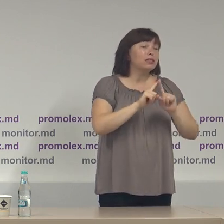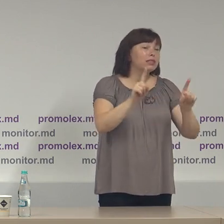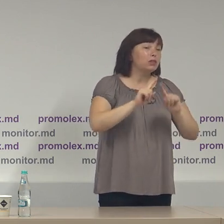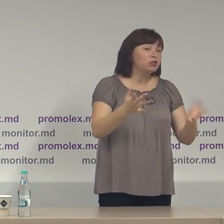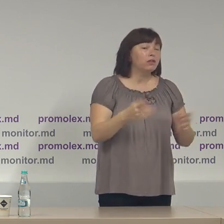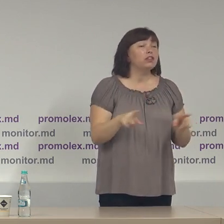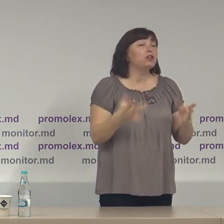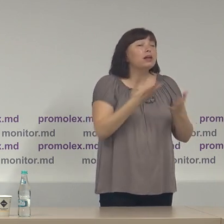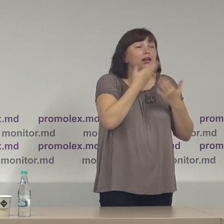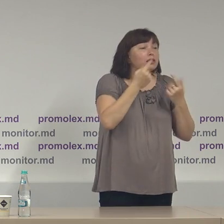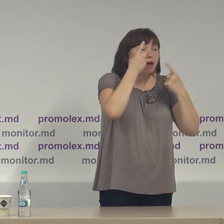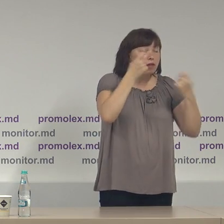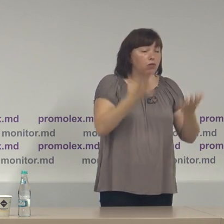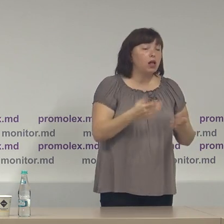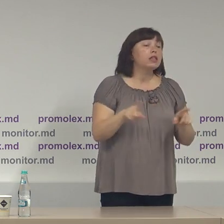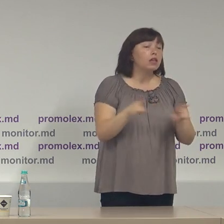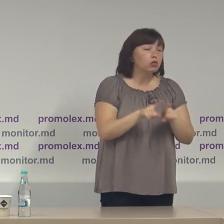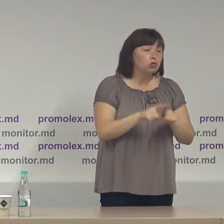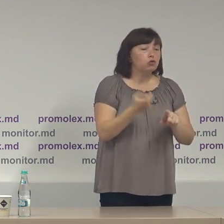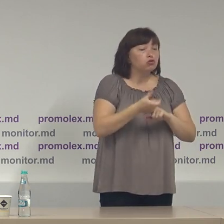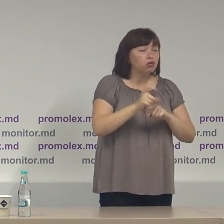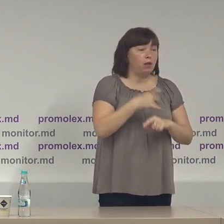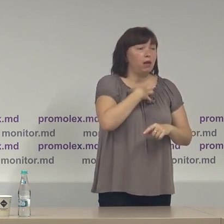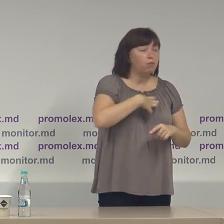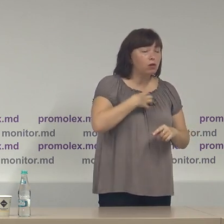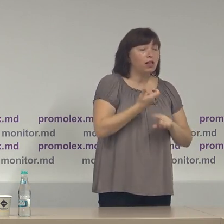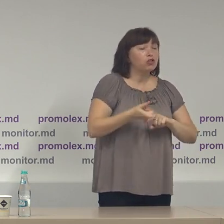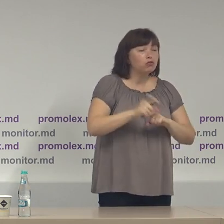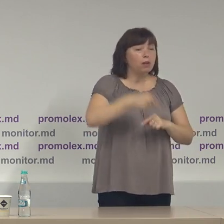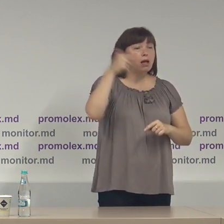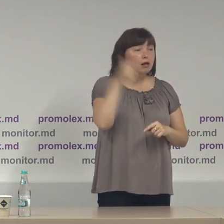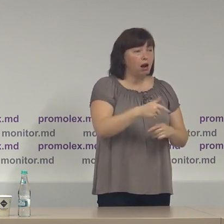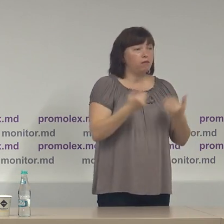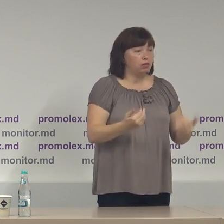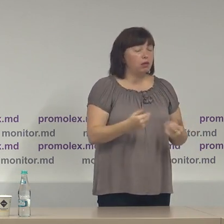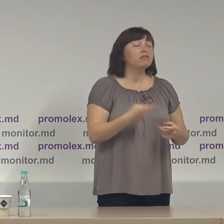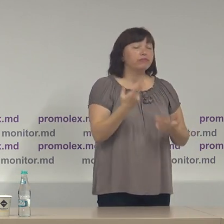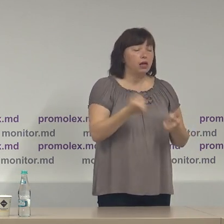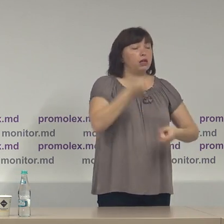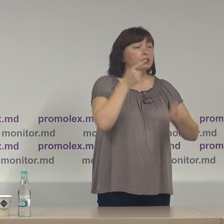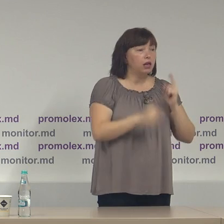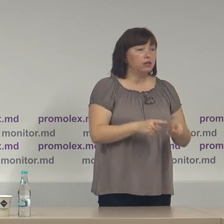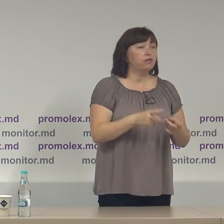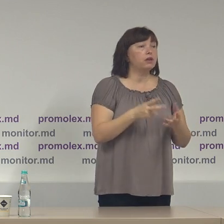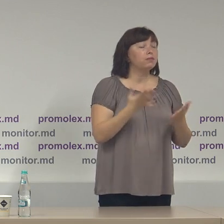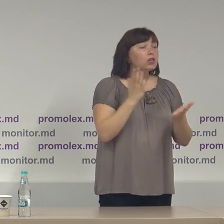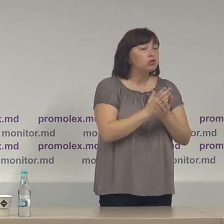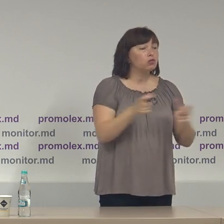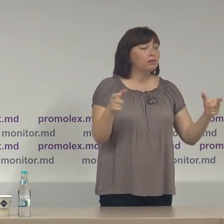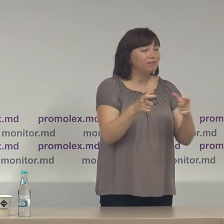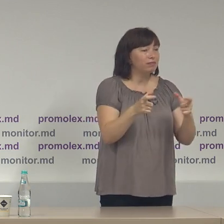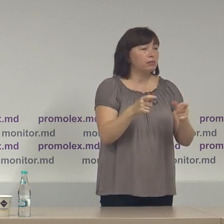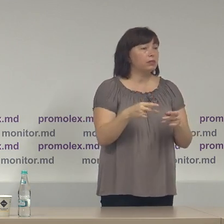totuși partea cea mai importantă și cea mai gravă care este la momentul de față este într-adevăr restricțiile de